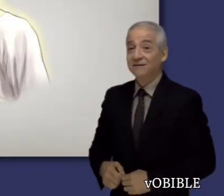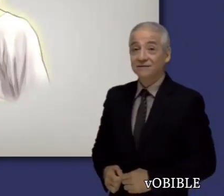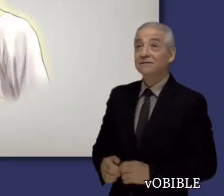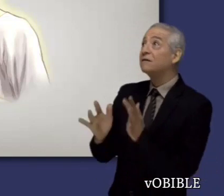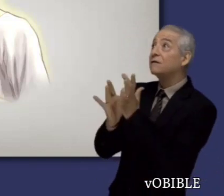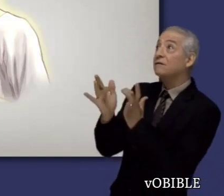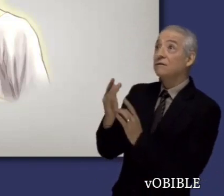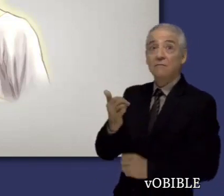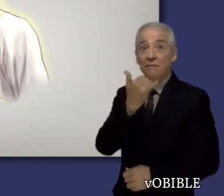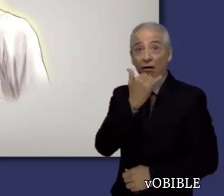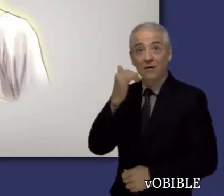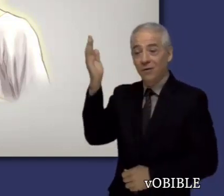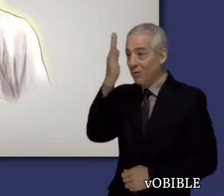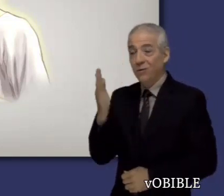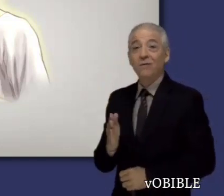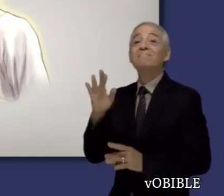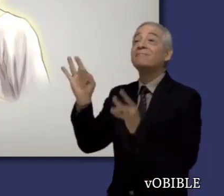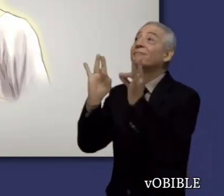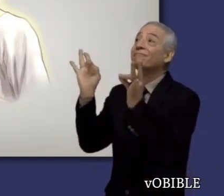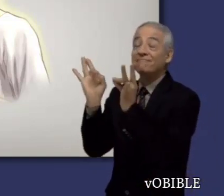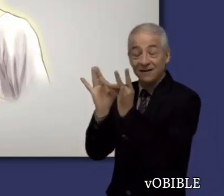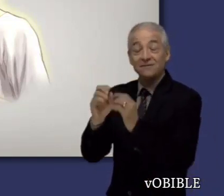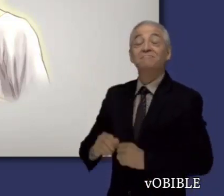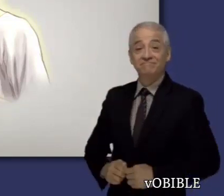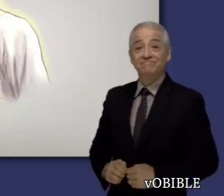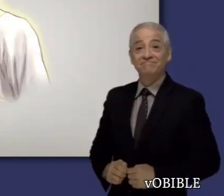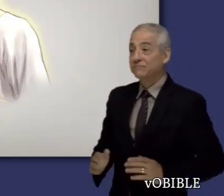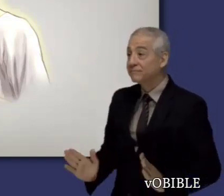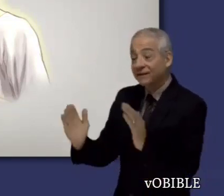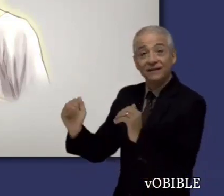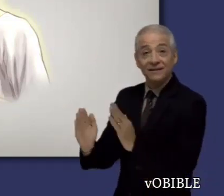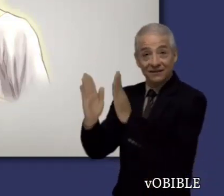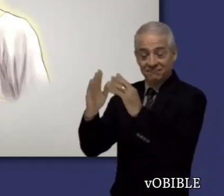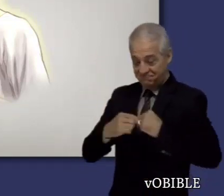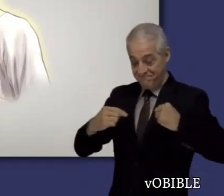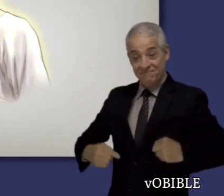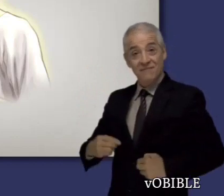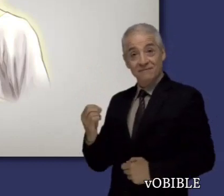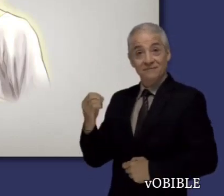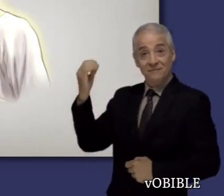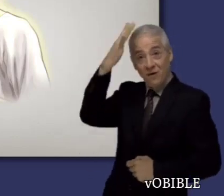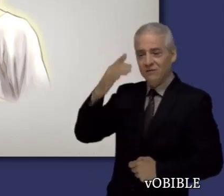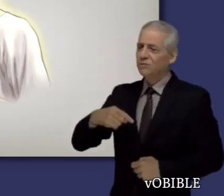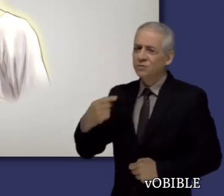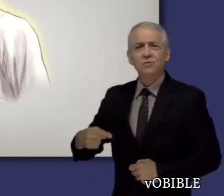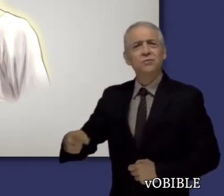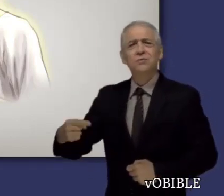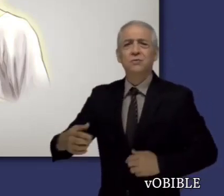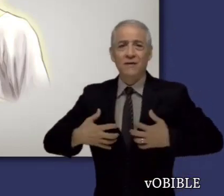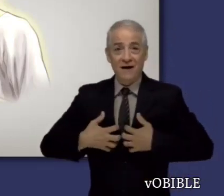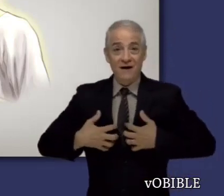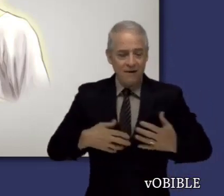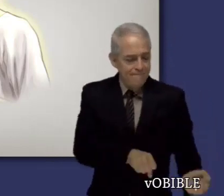A diferencia de ellos, Jesús es una persona perfecta y sin pecado. Los sumos sacerdotes judíos tenían